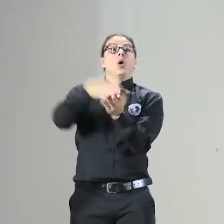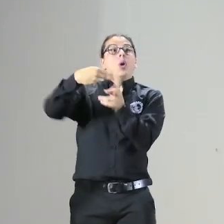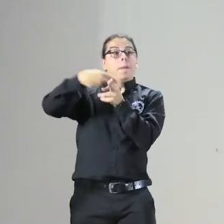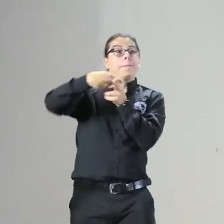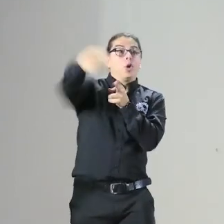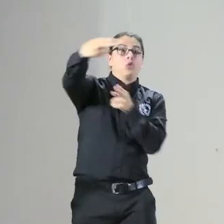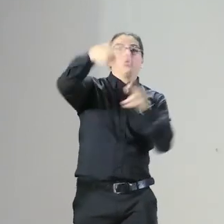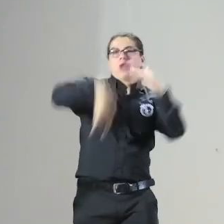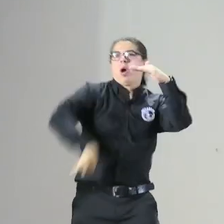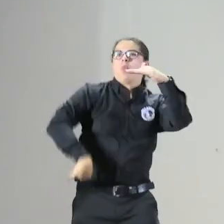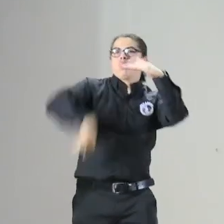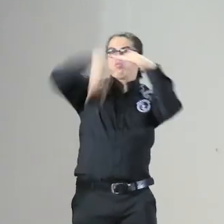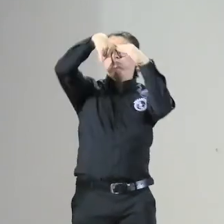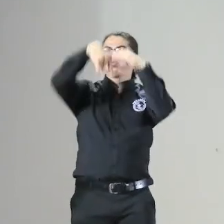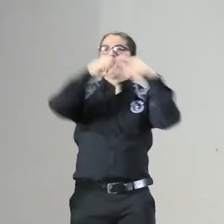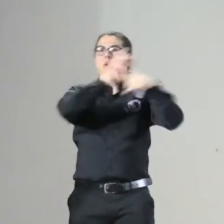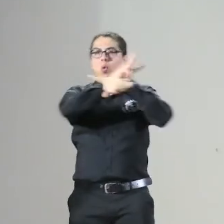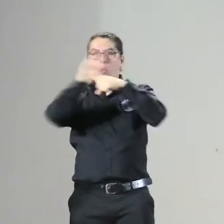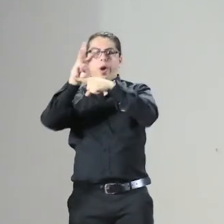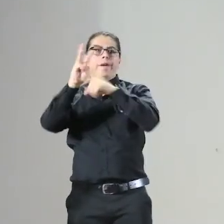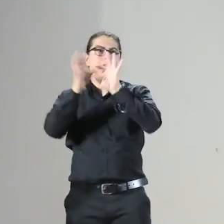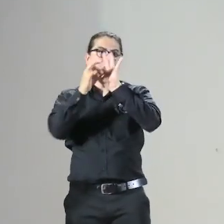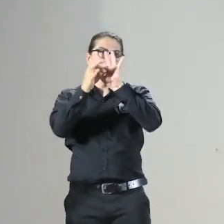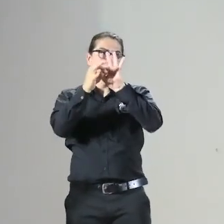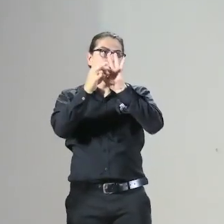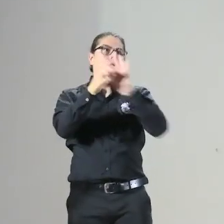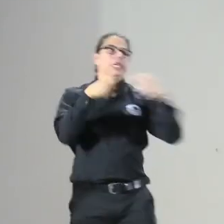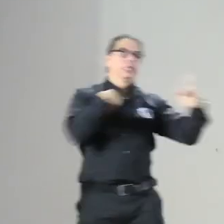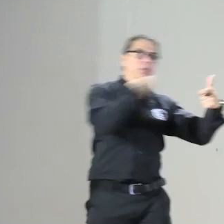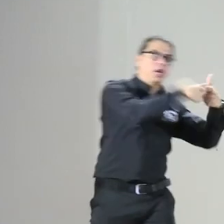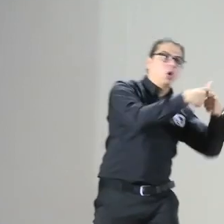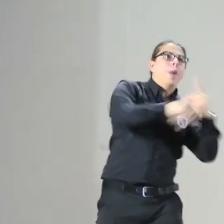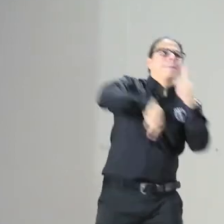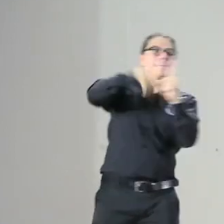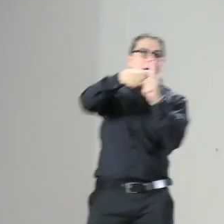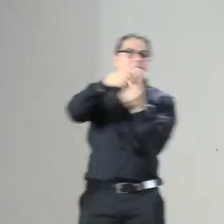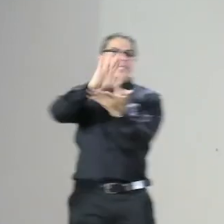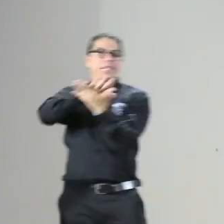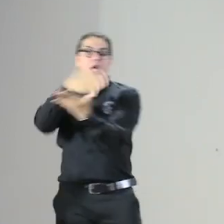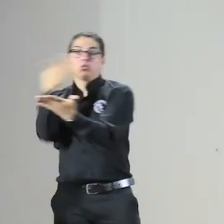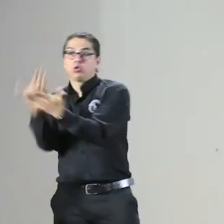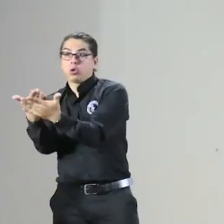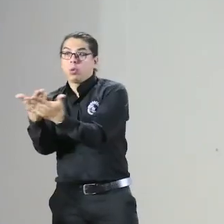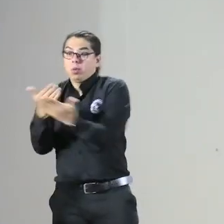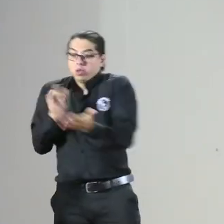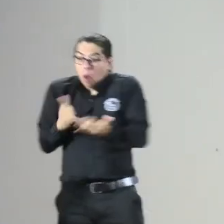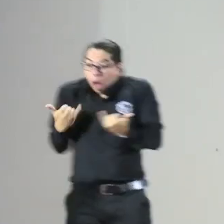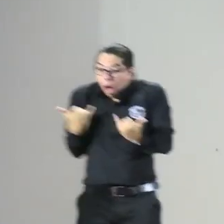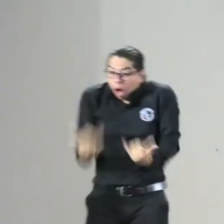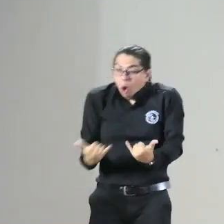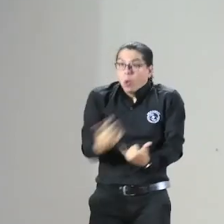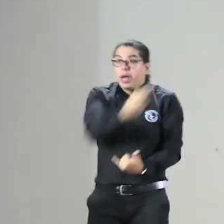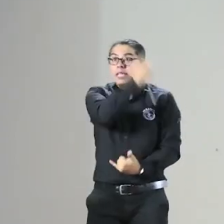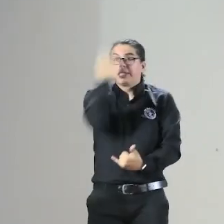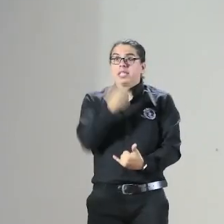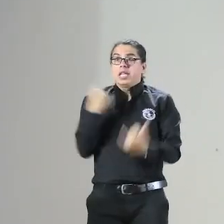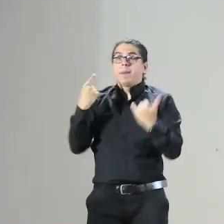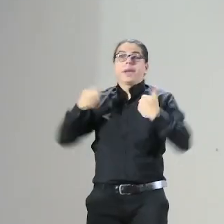documento no es el público también se va a asumir a la página de FEDASPOR además va a tener traducción en ese